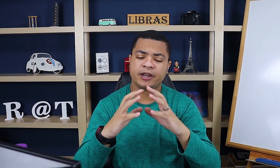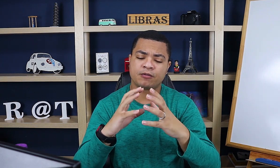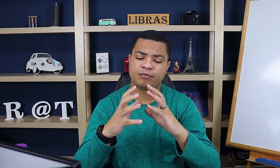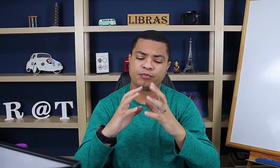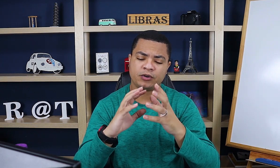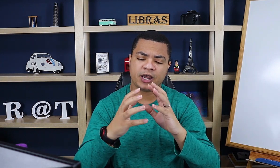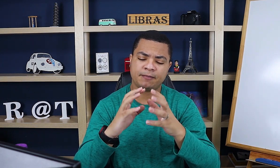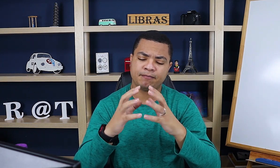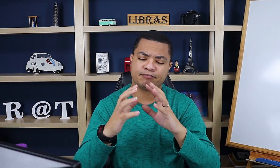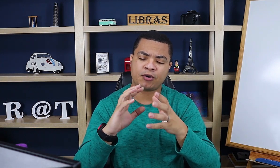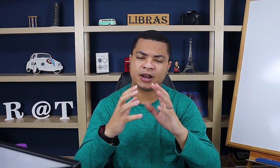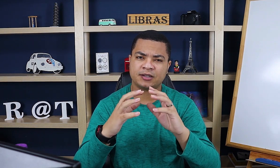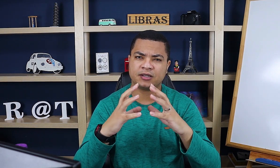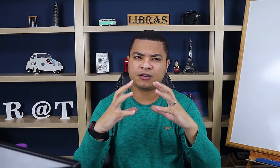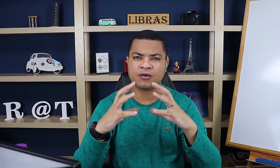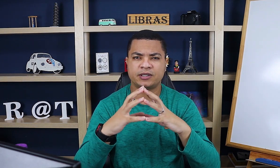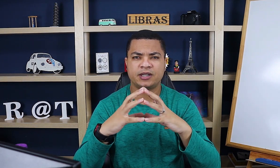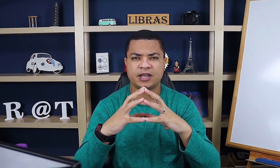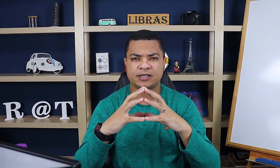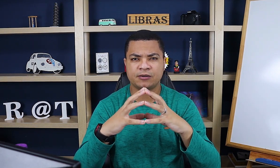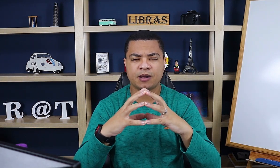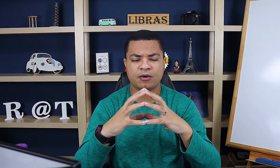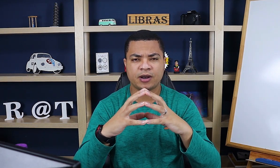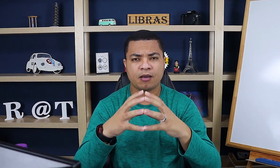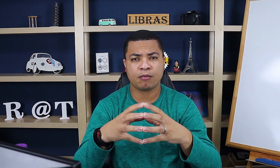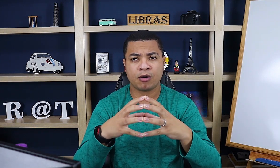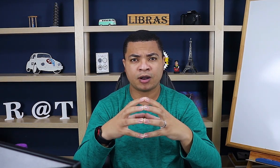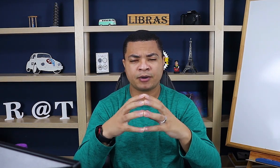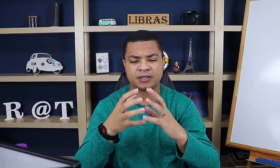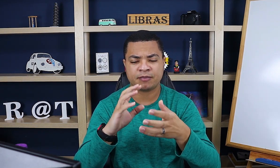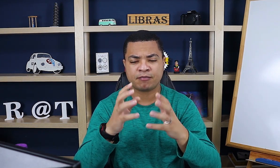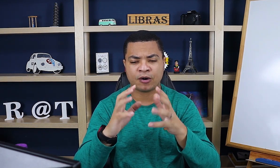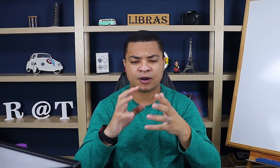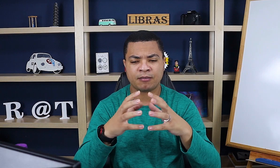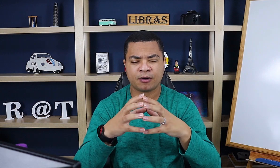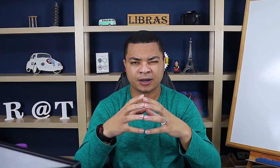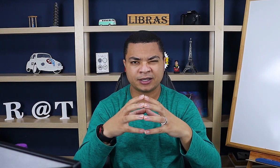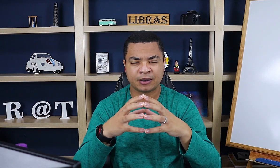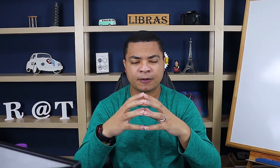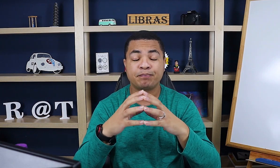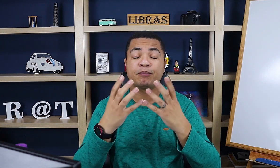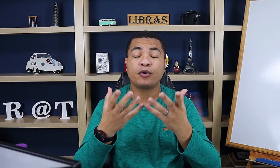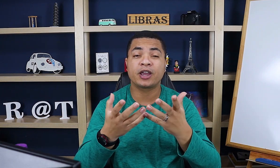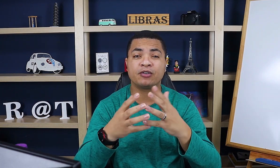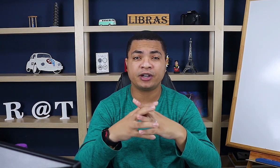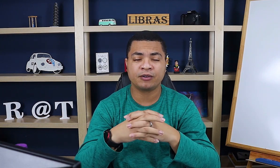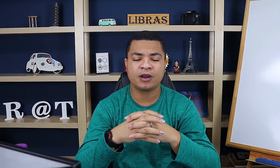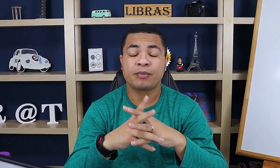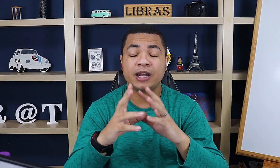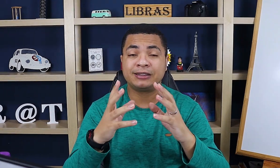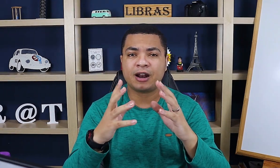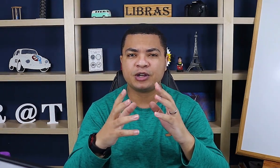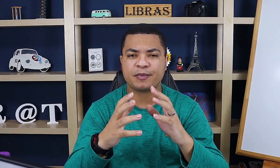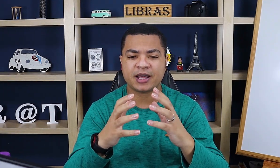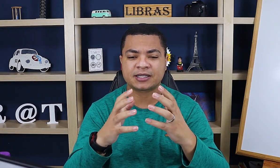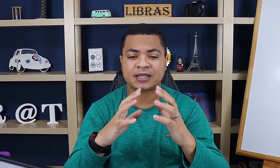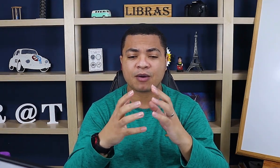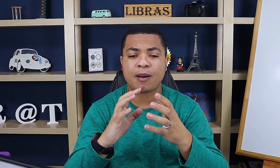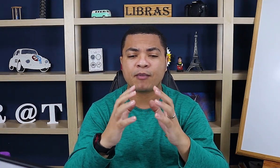Rodrigo, por que bola é assim ou assim, né? Segura a mão, né? Bola, por exemplo. Bola, bola. Tá bom? Por quê, Rodrigo? Porque, literalmente, parece que você tá com a